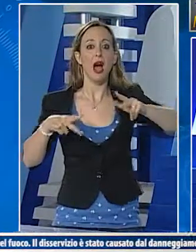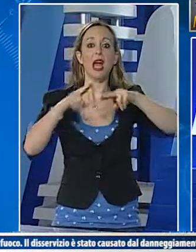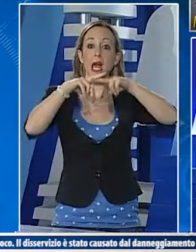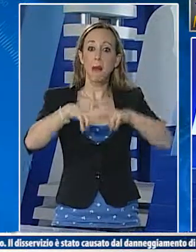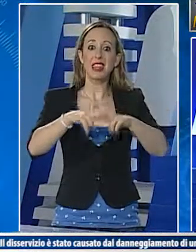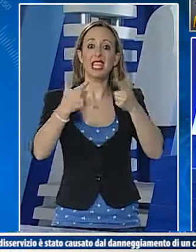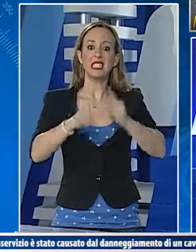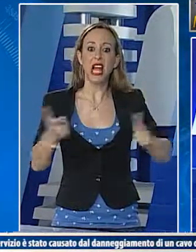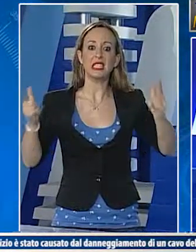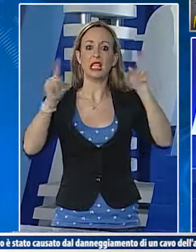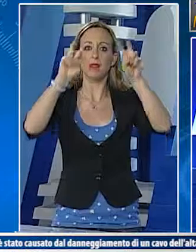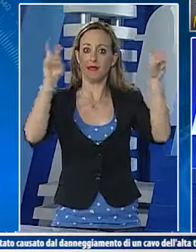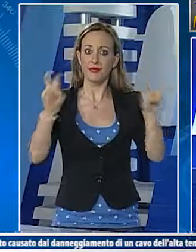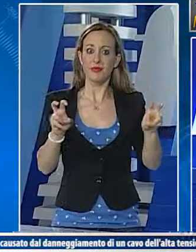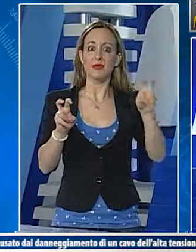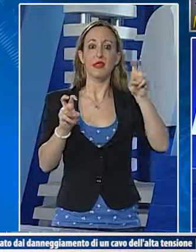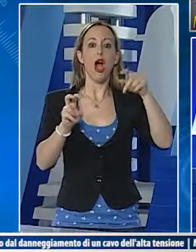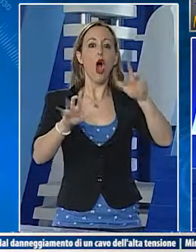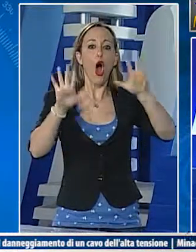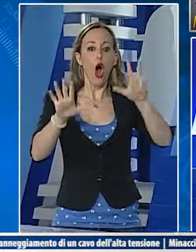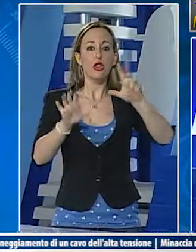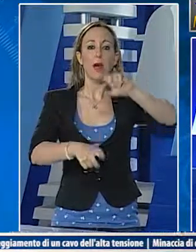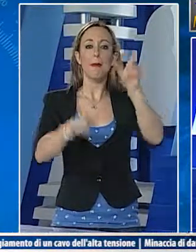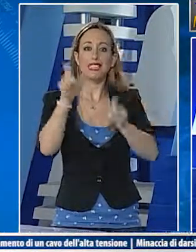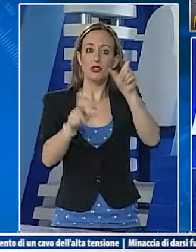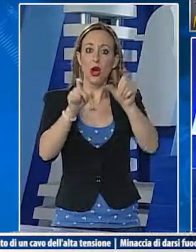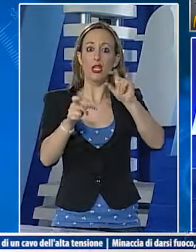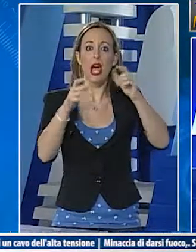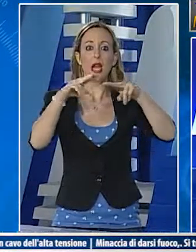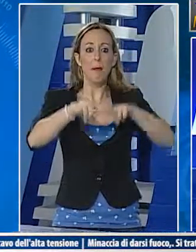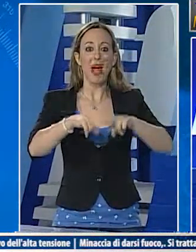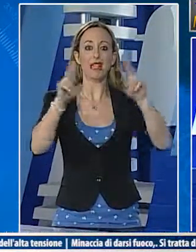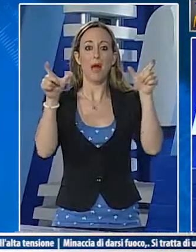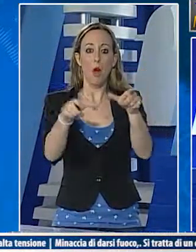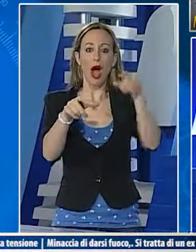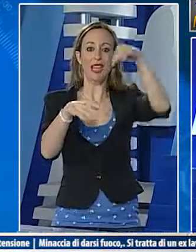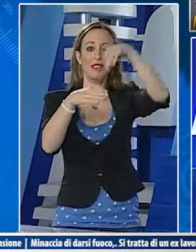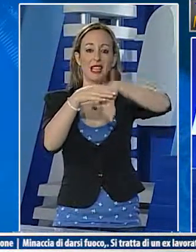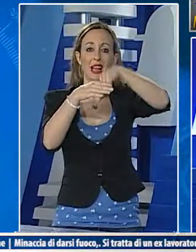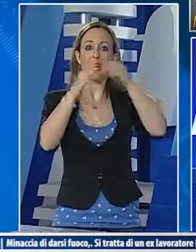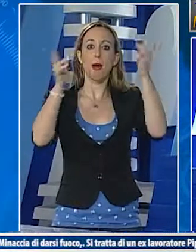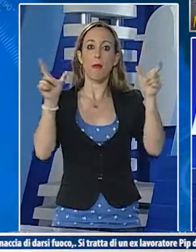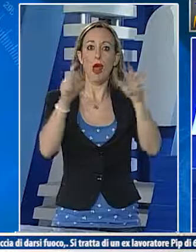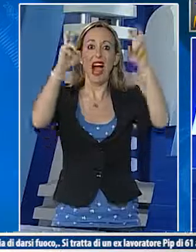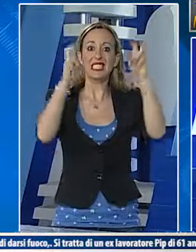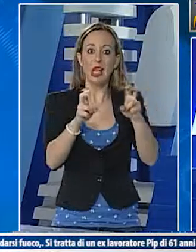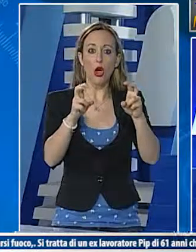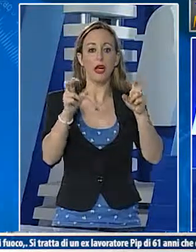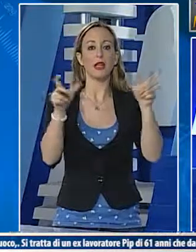dei Vigili del Fuoco. Dalla sala operativa spiegano di essere intervenuti per almeno 8 casi di persone rimaste bloccate all'interno di